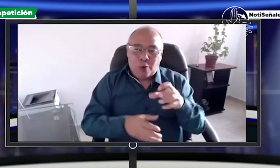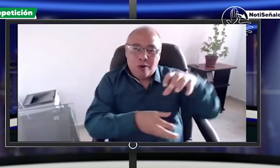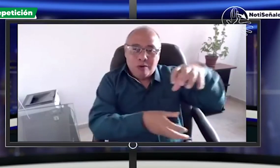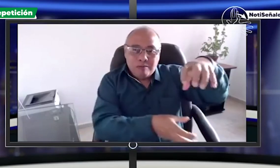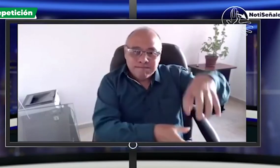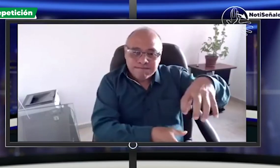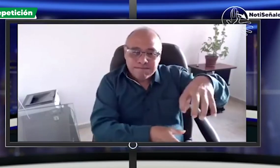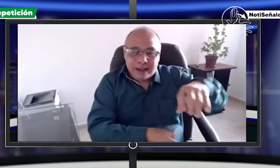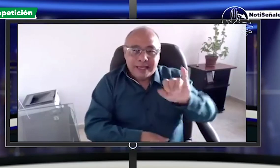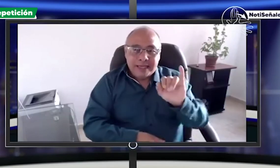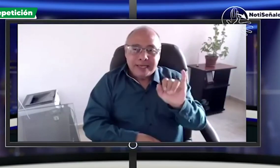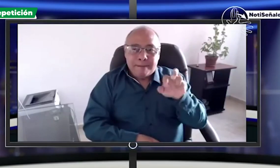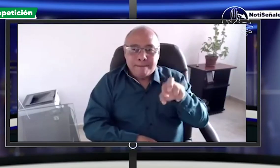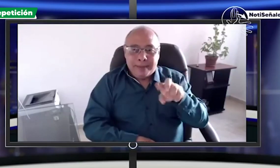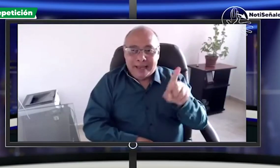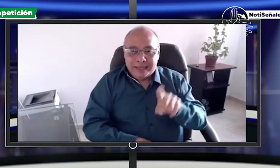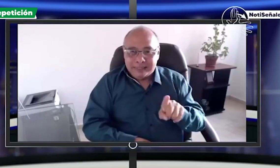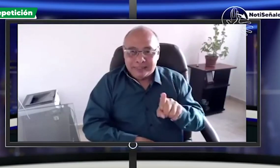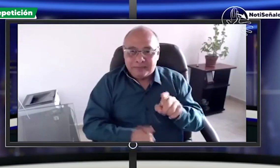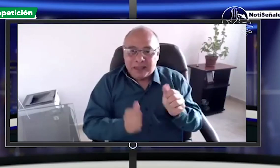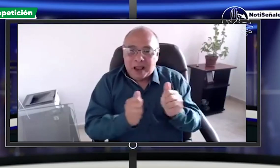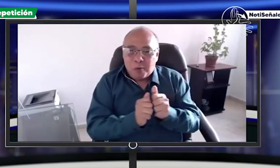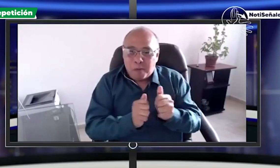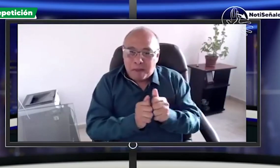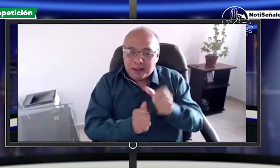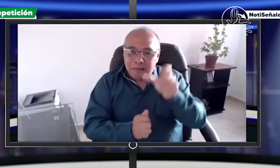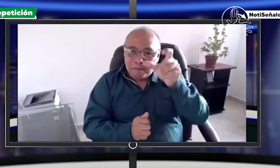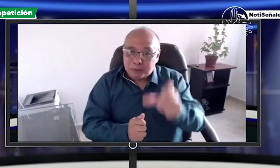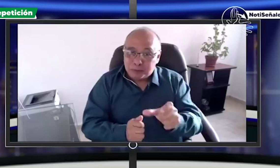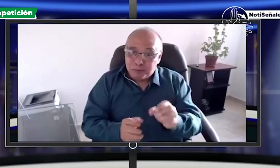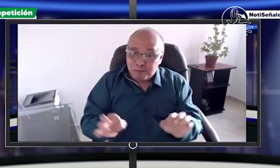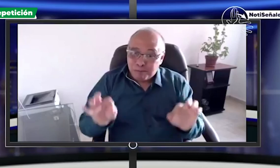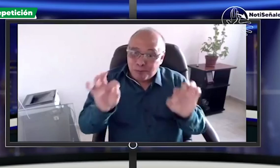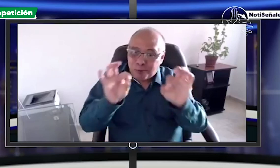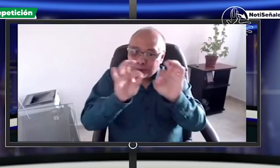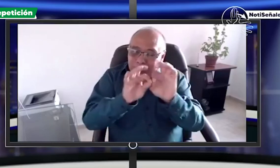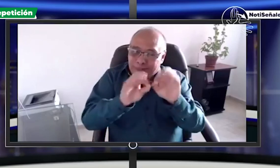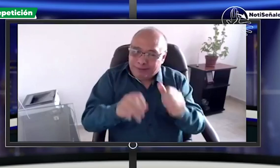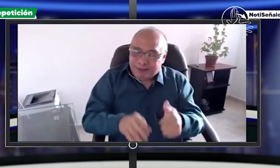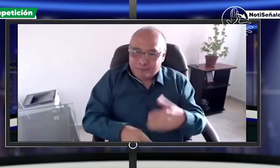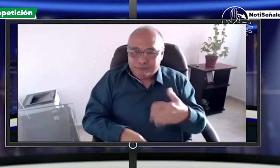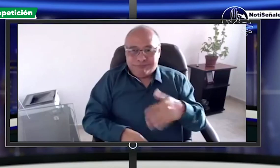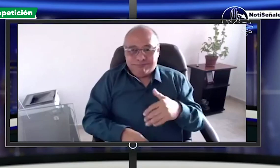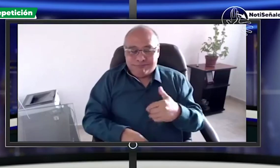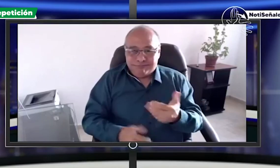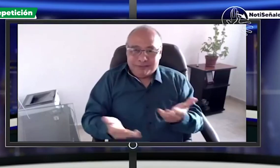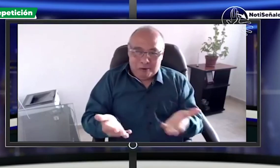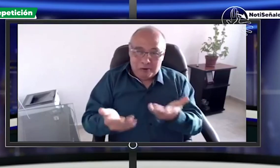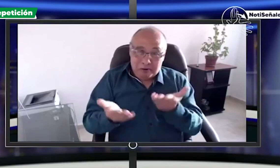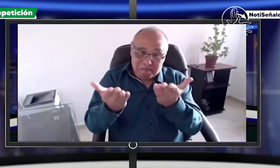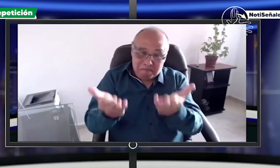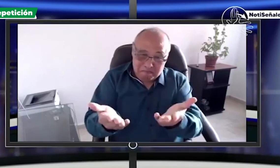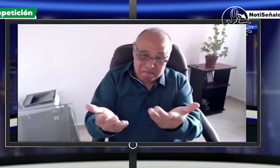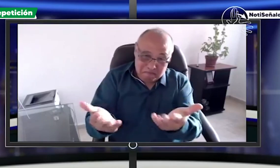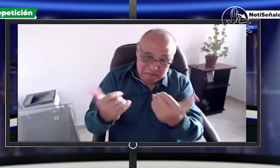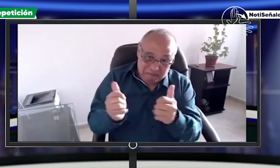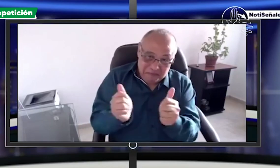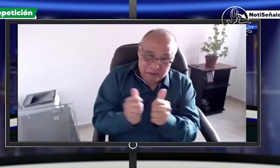tarde de hoy hemos invitado a una referente de ColSubsidio IPS. Nuestra